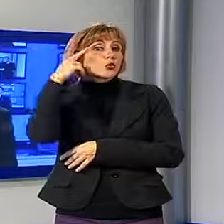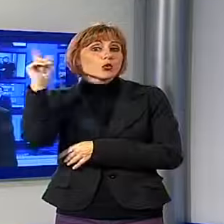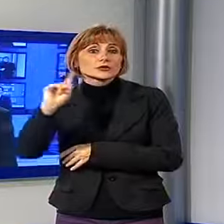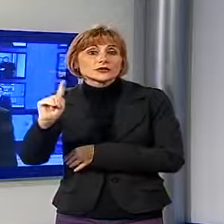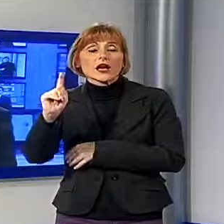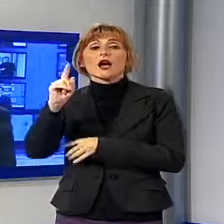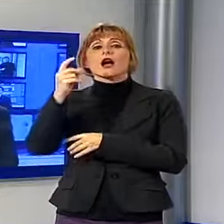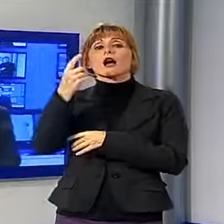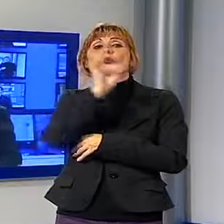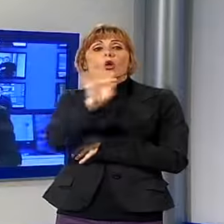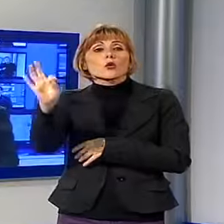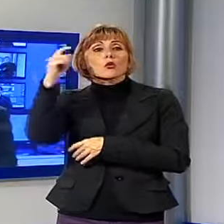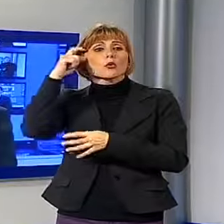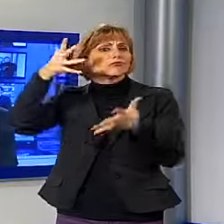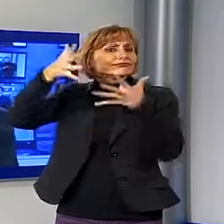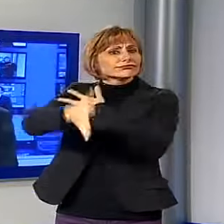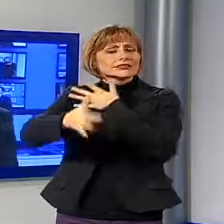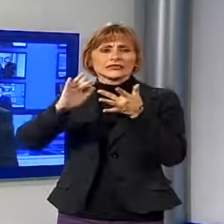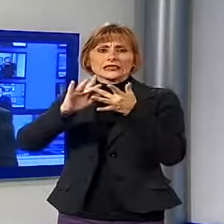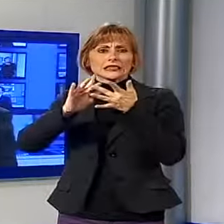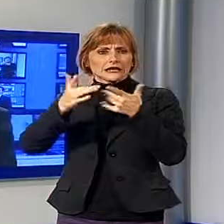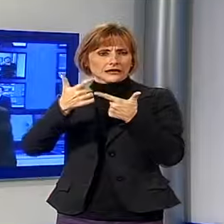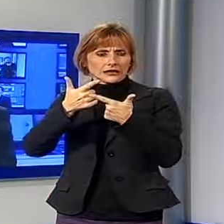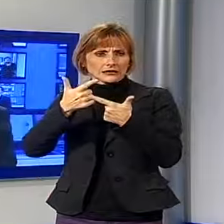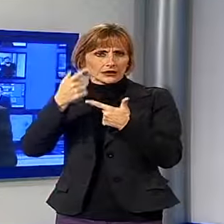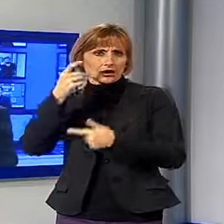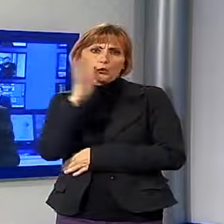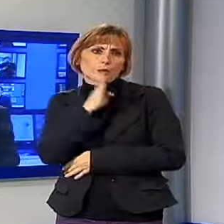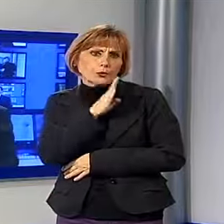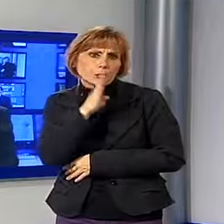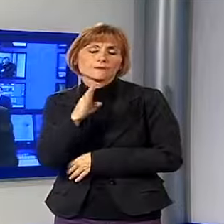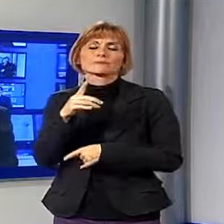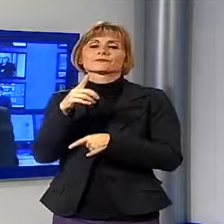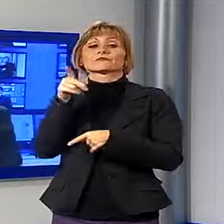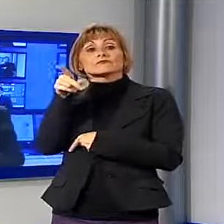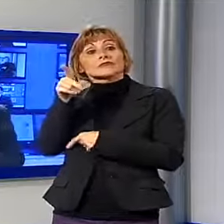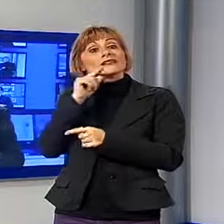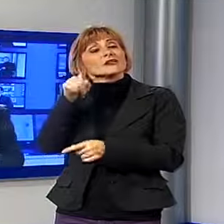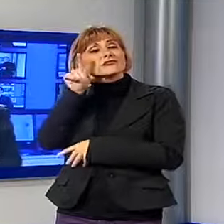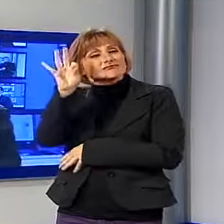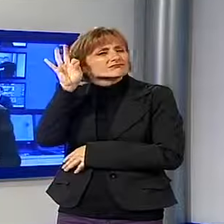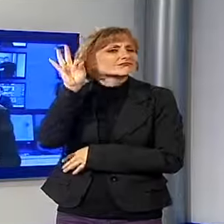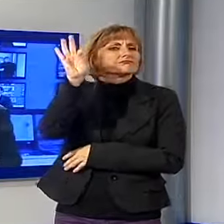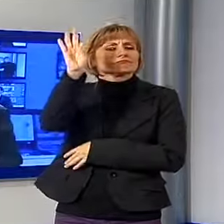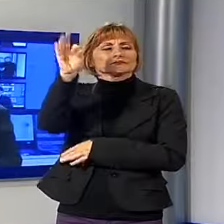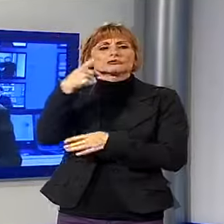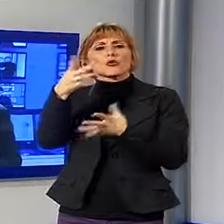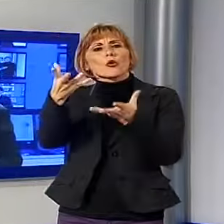vostro sito internet, fra l'altro aggiornatissimo. Ecco, avete puntato su un evento che coinvolge tutta la città, 17 mostre